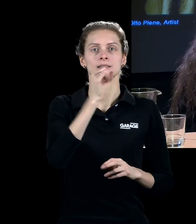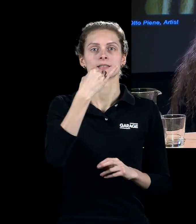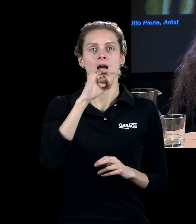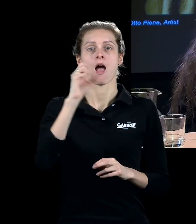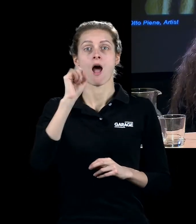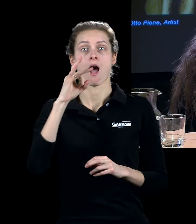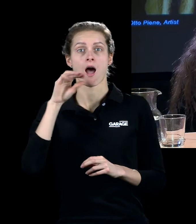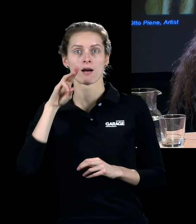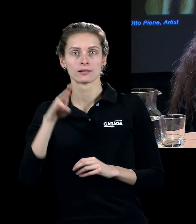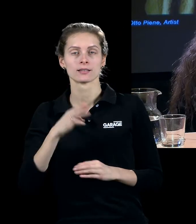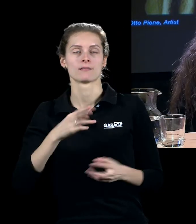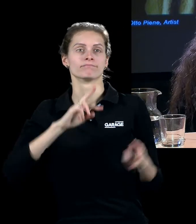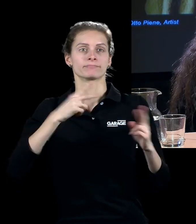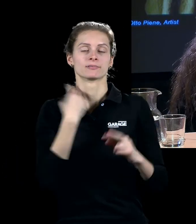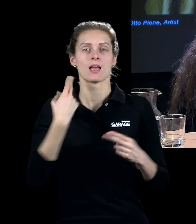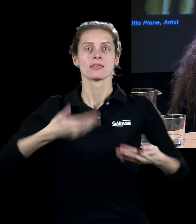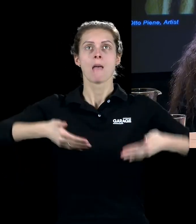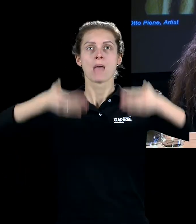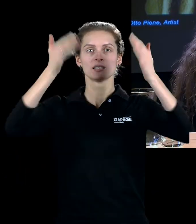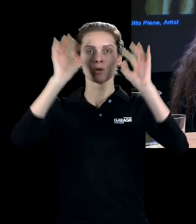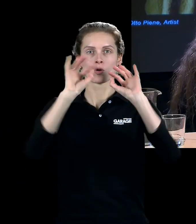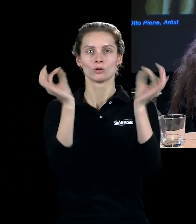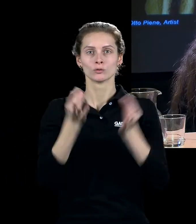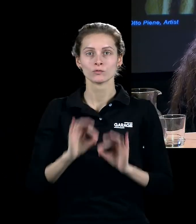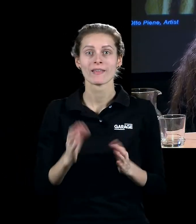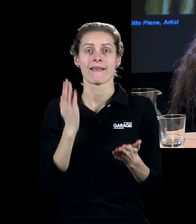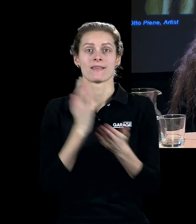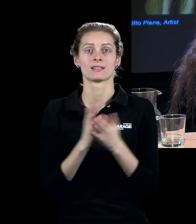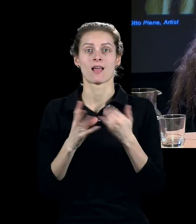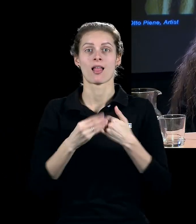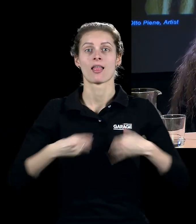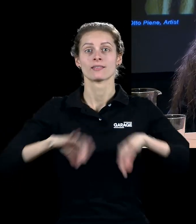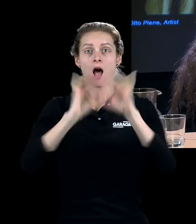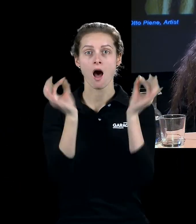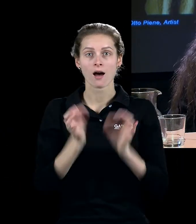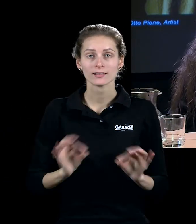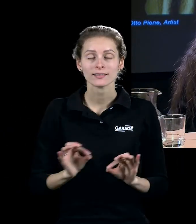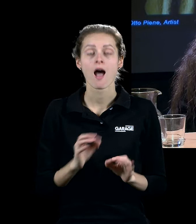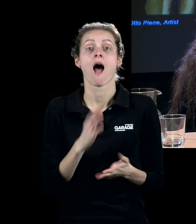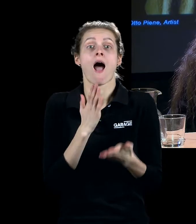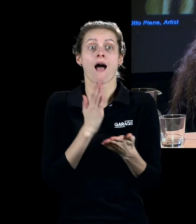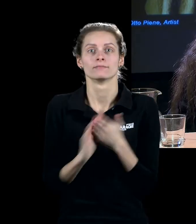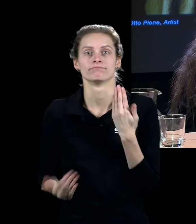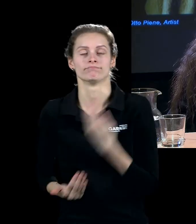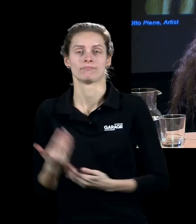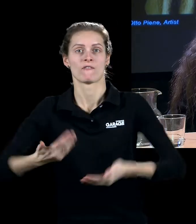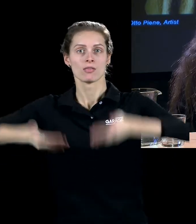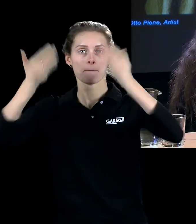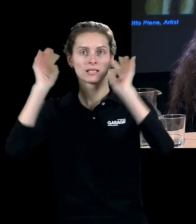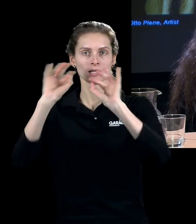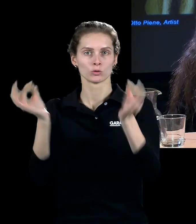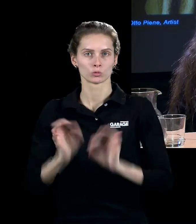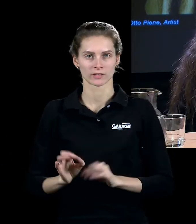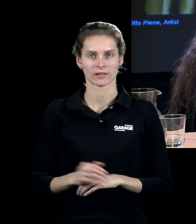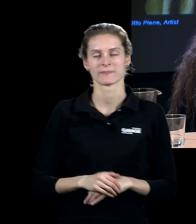был ленд-арт, о котором мы несколько раз говорили. Вот Отто Пине придумал скай-арт, и в каком смысле продолжателем этого скай-арта, небесного искусства,